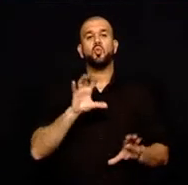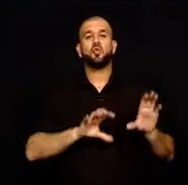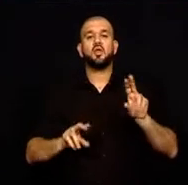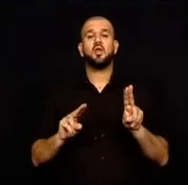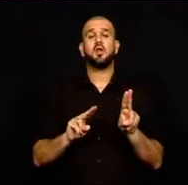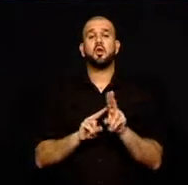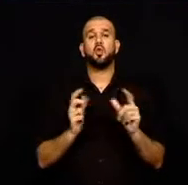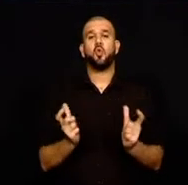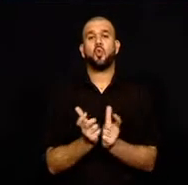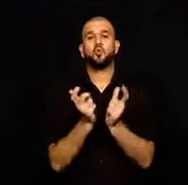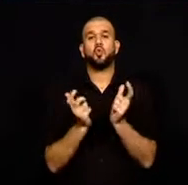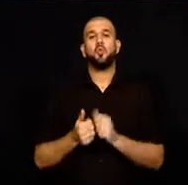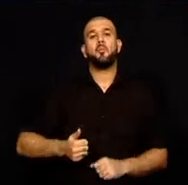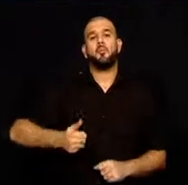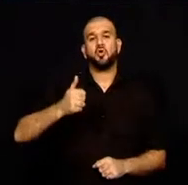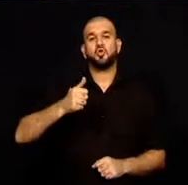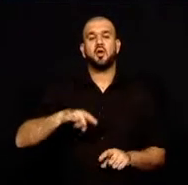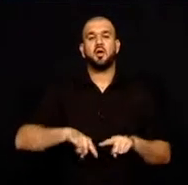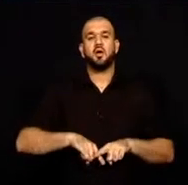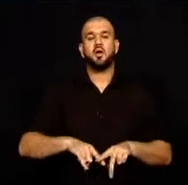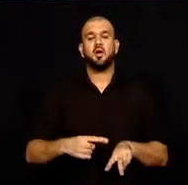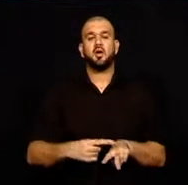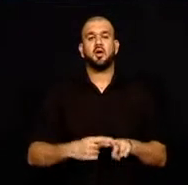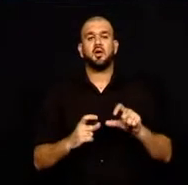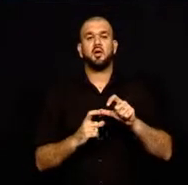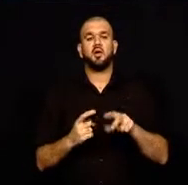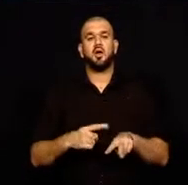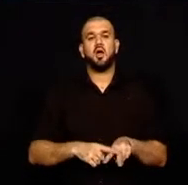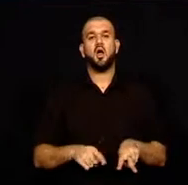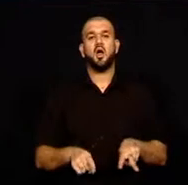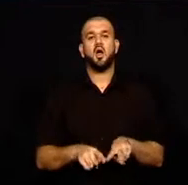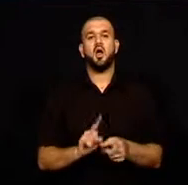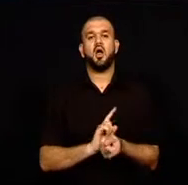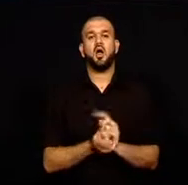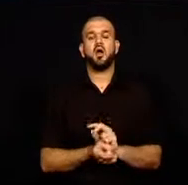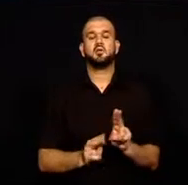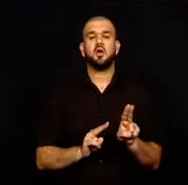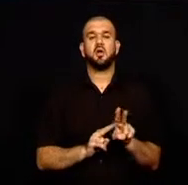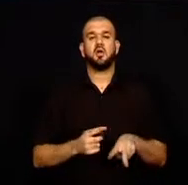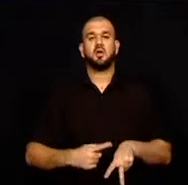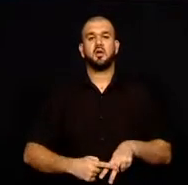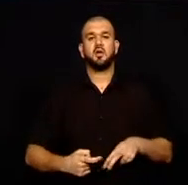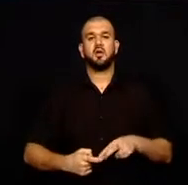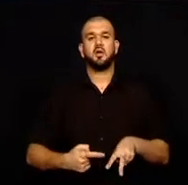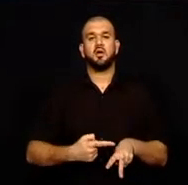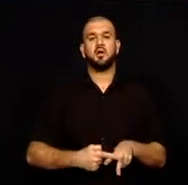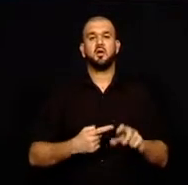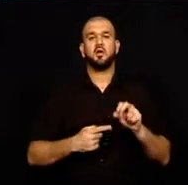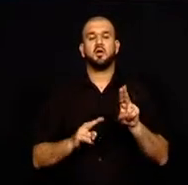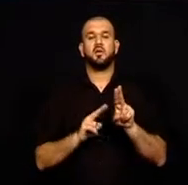Başbakanlık Uyuşturucuyla Mücadele Komisyonu Başkanı Hasan Karaokçu,